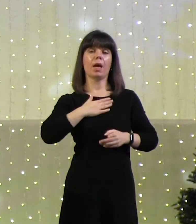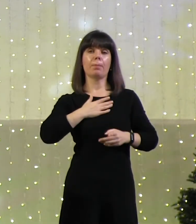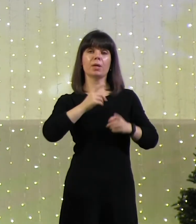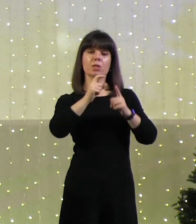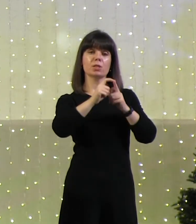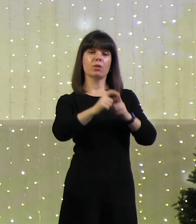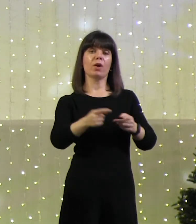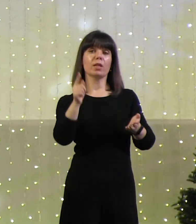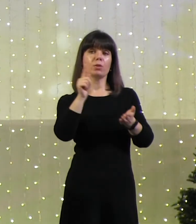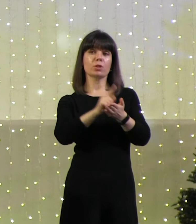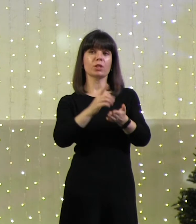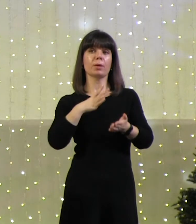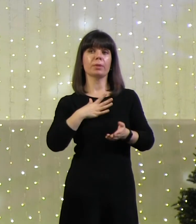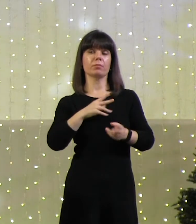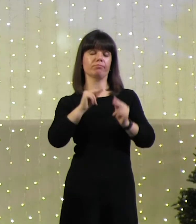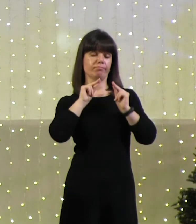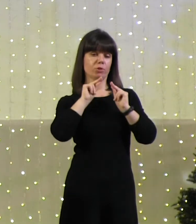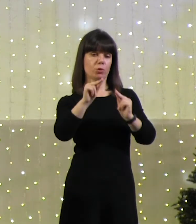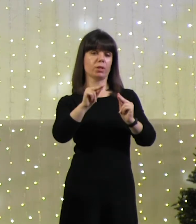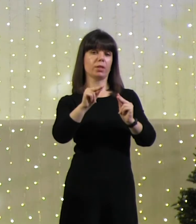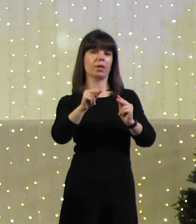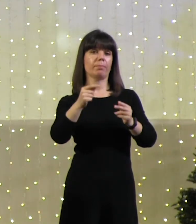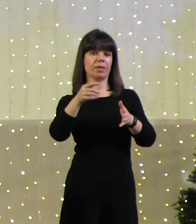должны быть четкие и ясные.